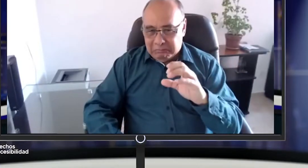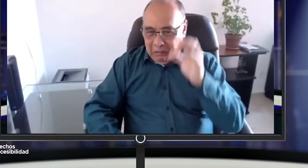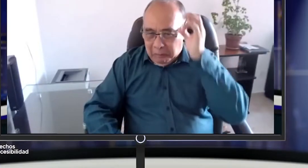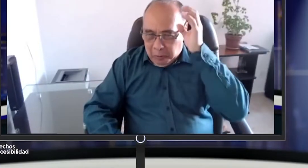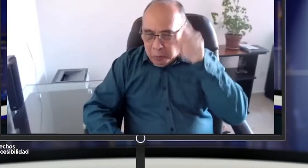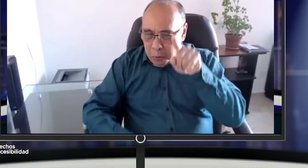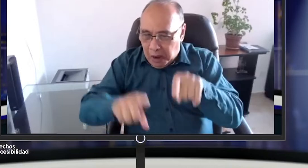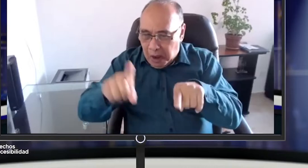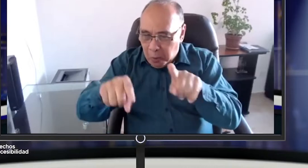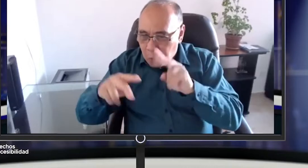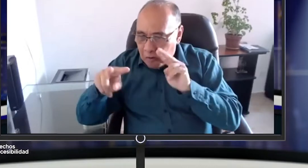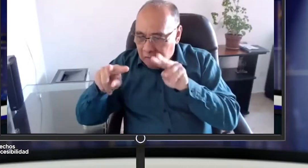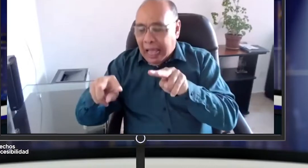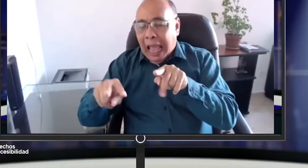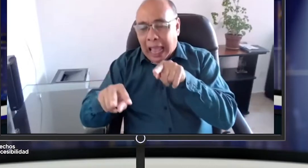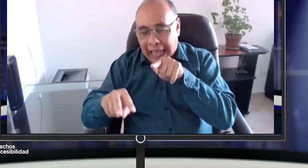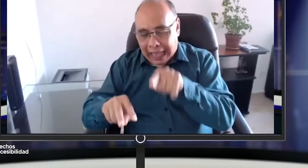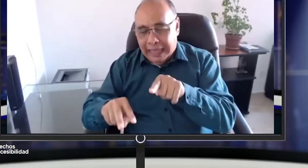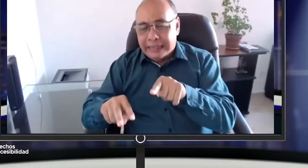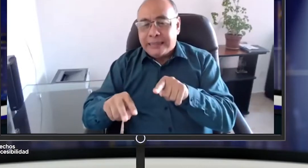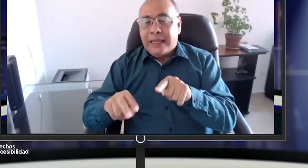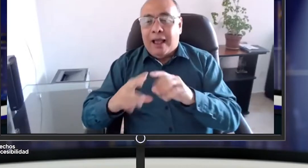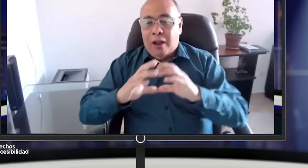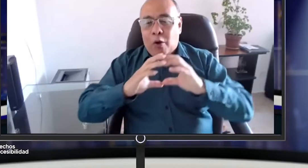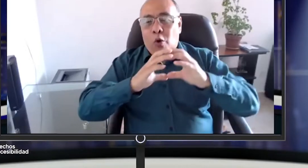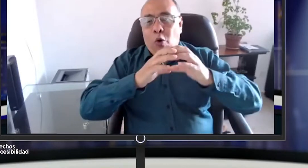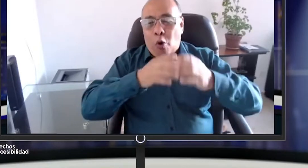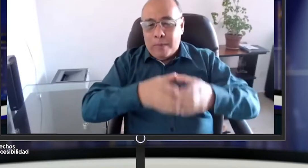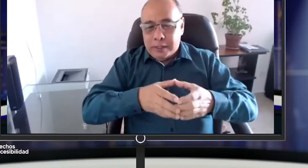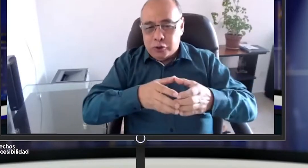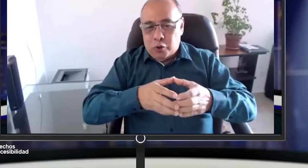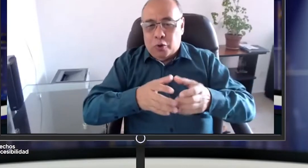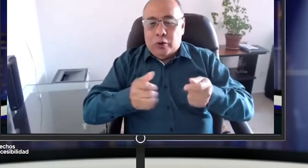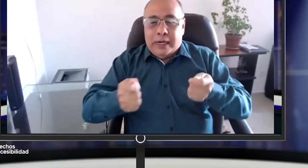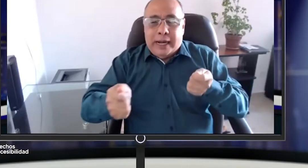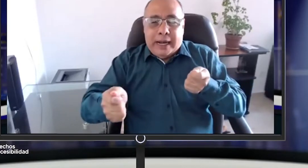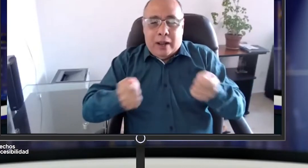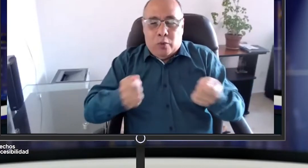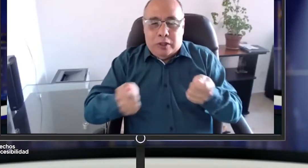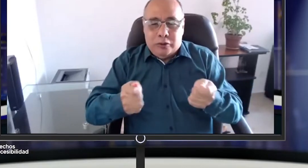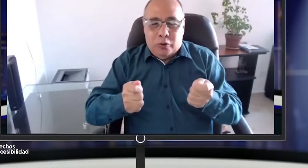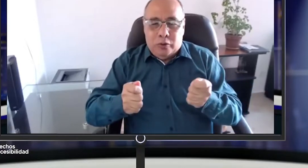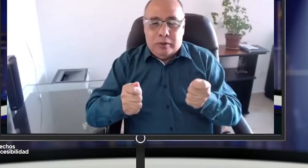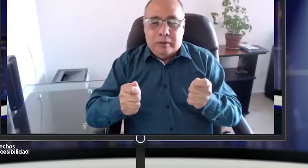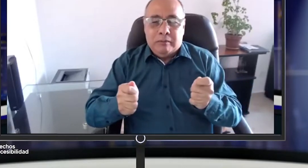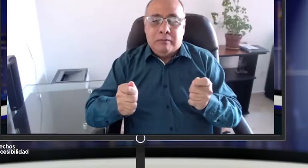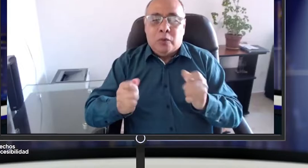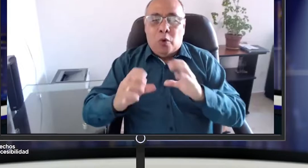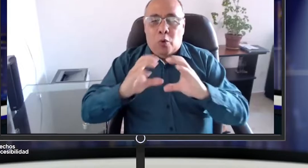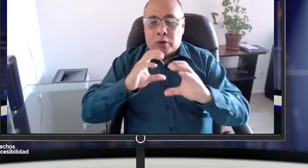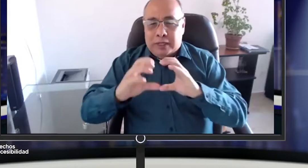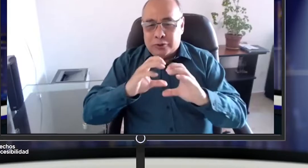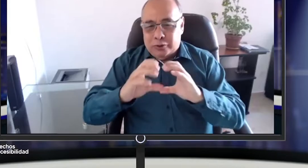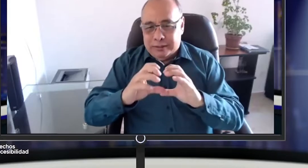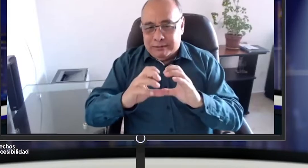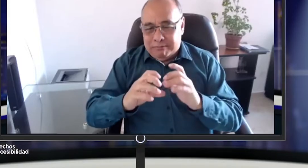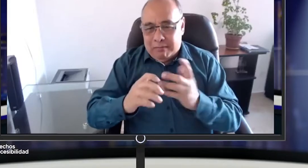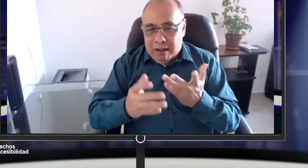ustedes han visto sobre la CRC en los canales de televisión pública, cuando se hacen este tipo de cápsulas,